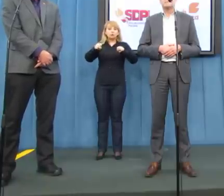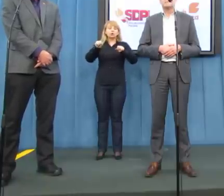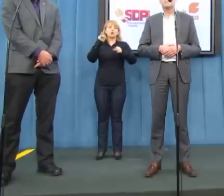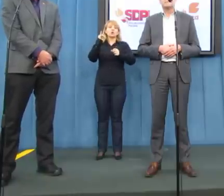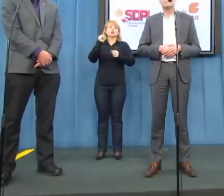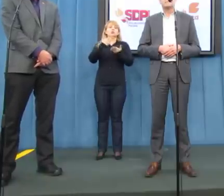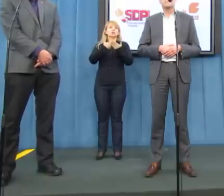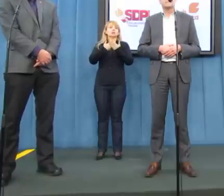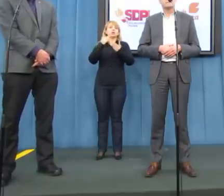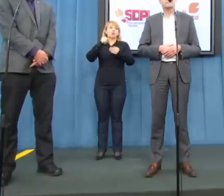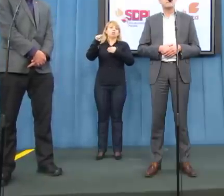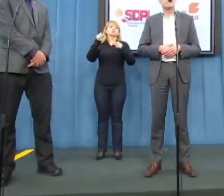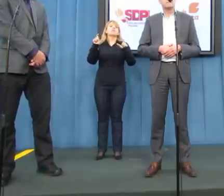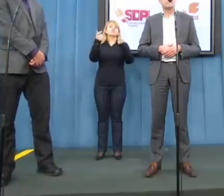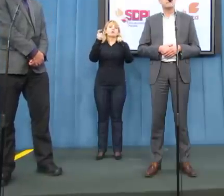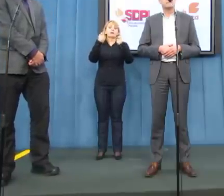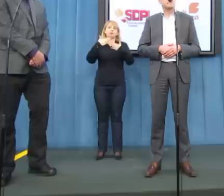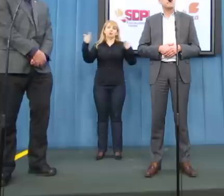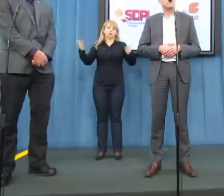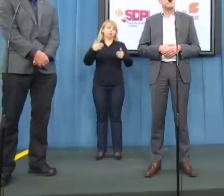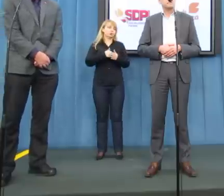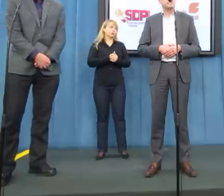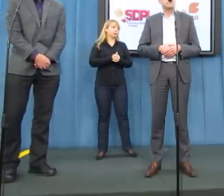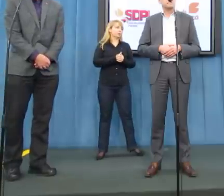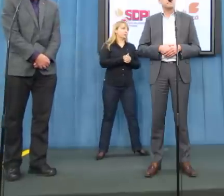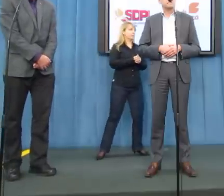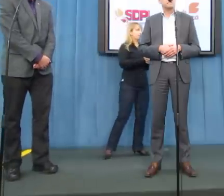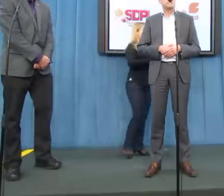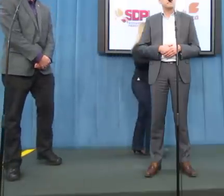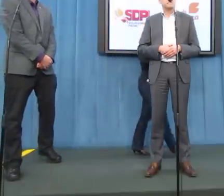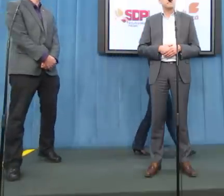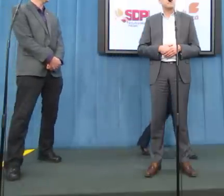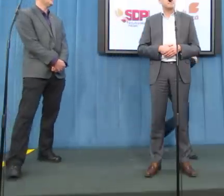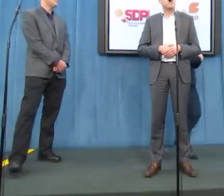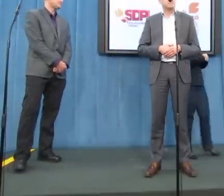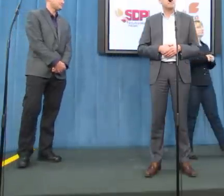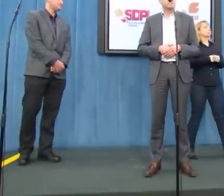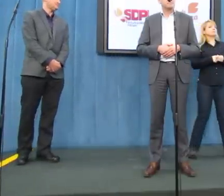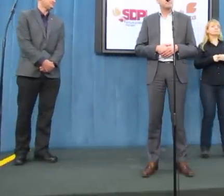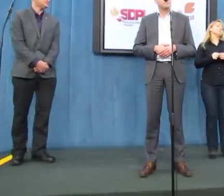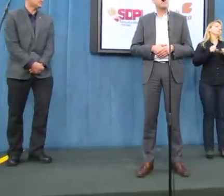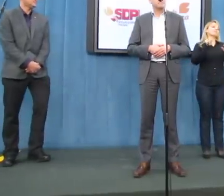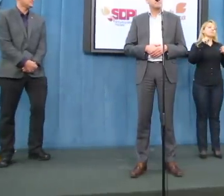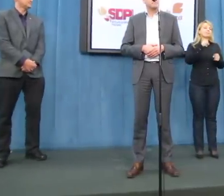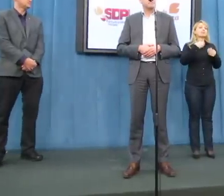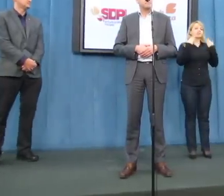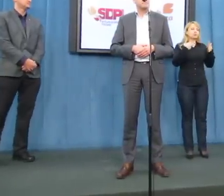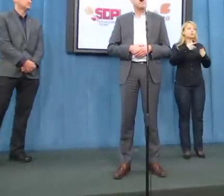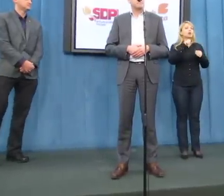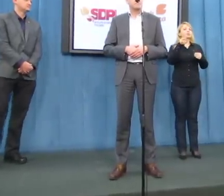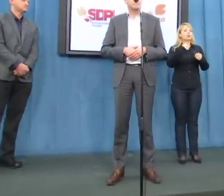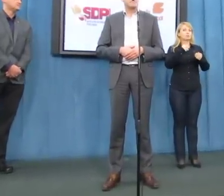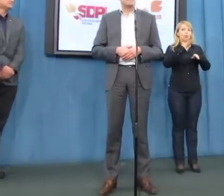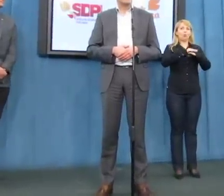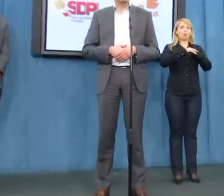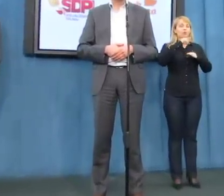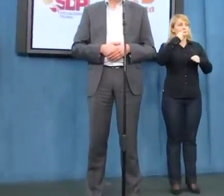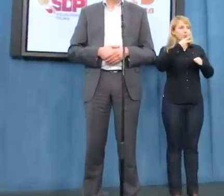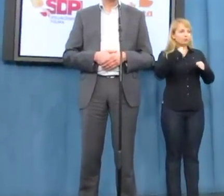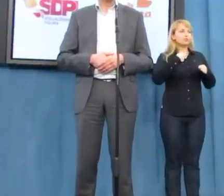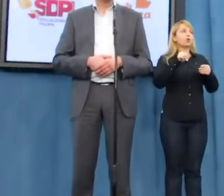kończy się to tragicznie. Oddaję głos Maćkowi, łana Szakowi. Proszę bardzo. Dziękuję bardzo. Tak jak już kolega powiedział,